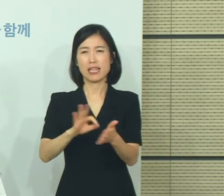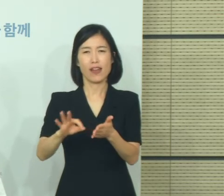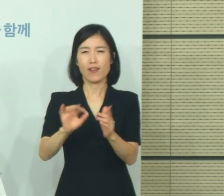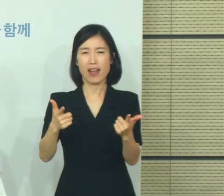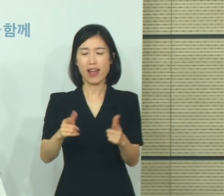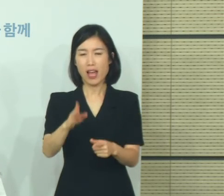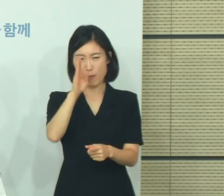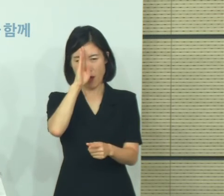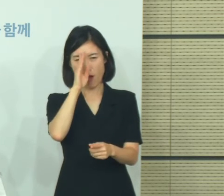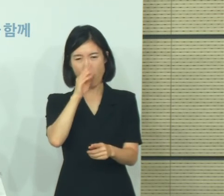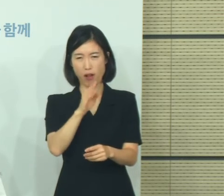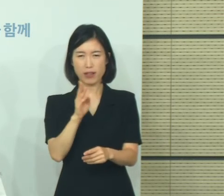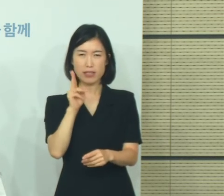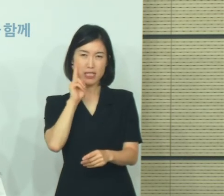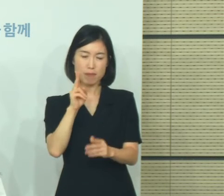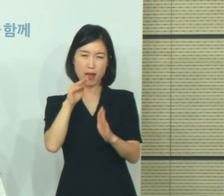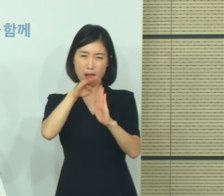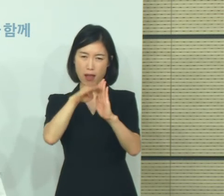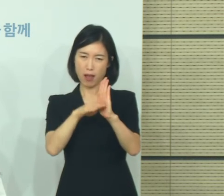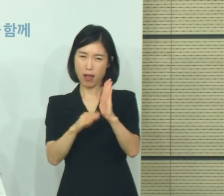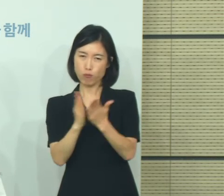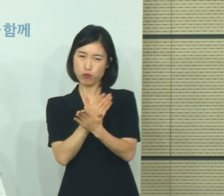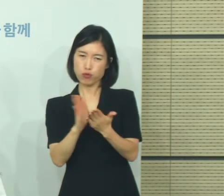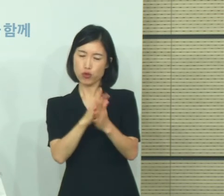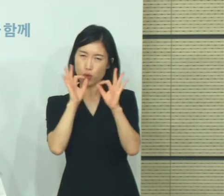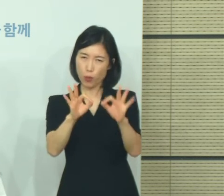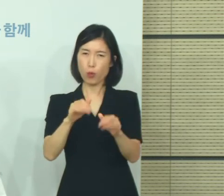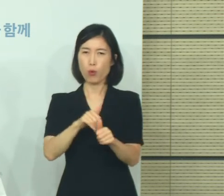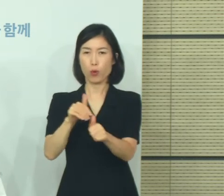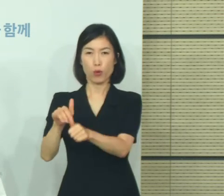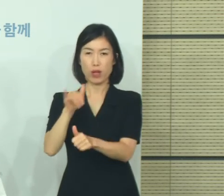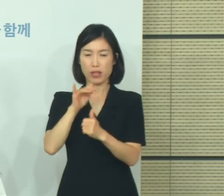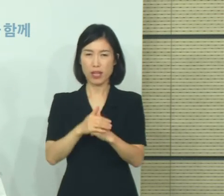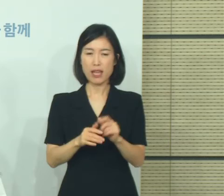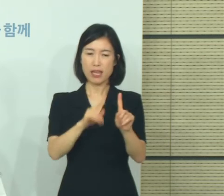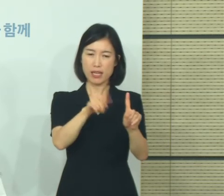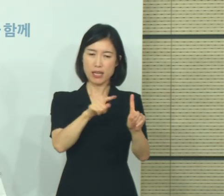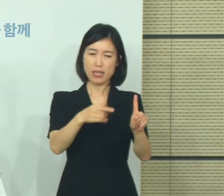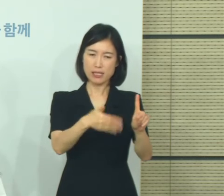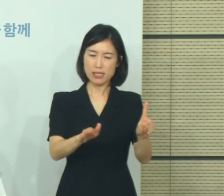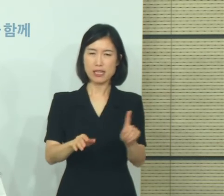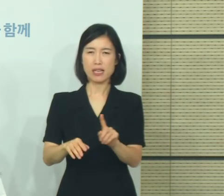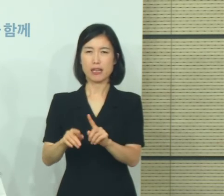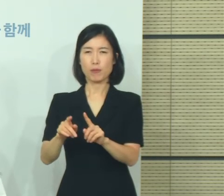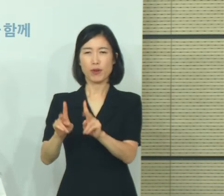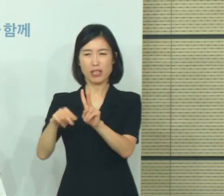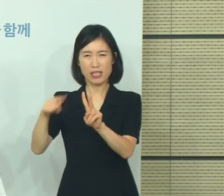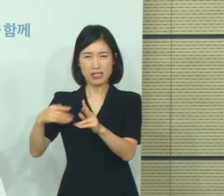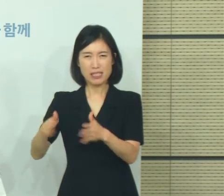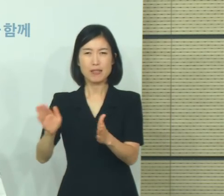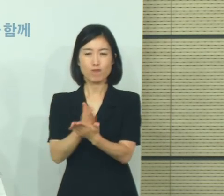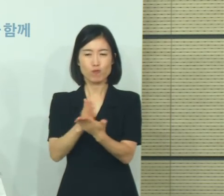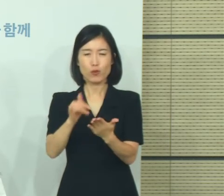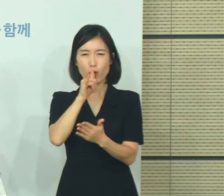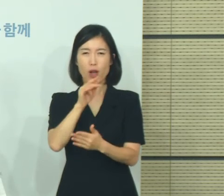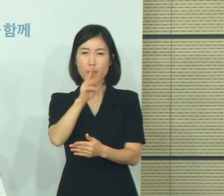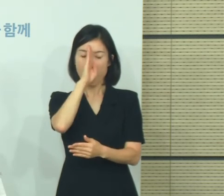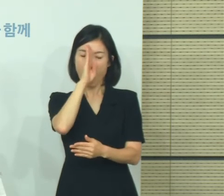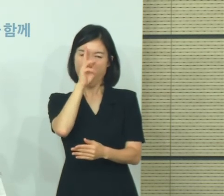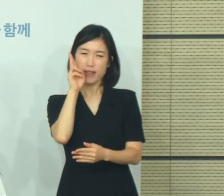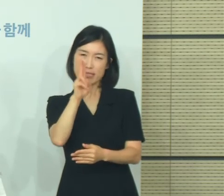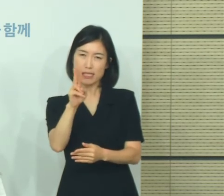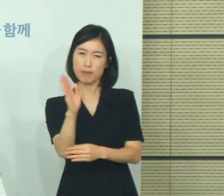중환자 병상 그다음에 1인실 병상 이런 부분들을 통칭해서 저희들이 중증 환자